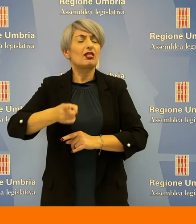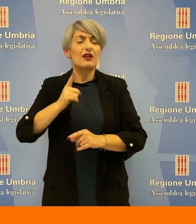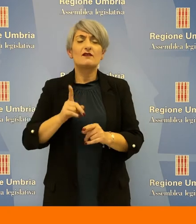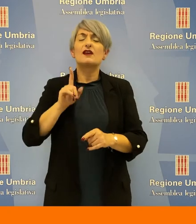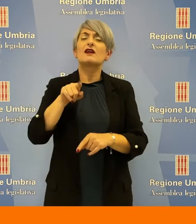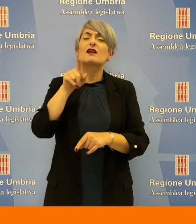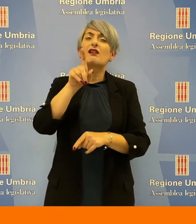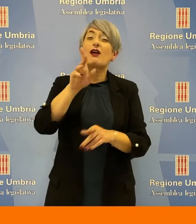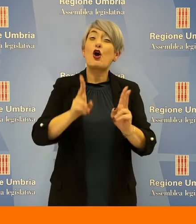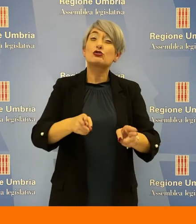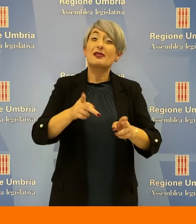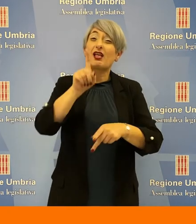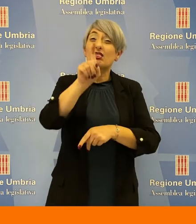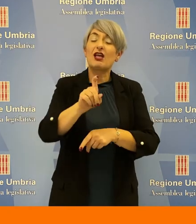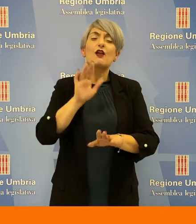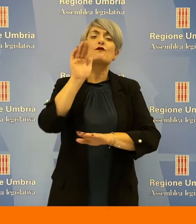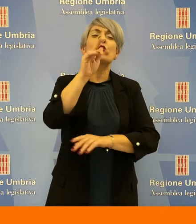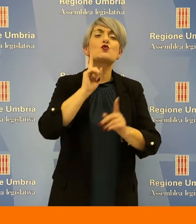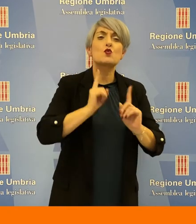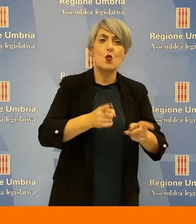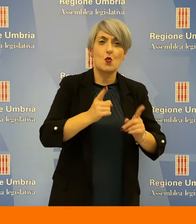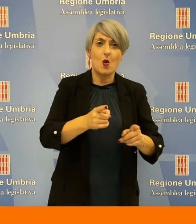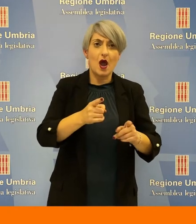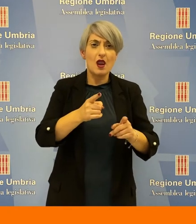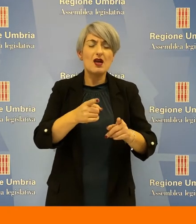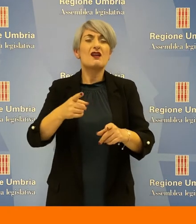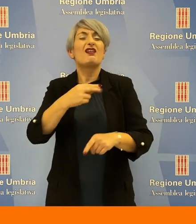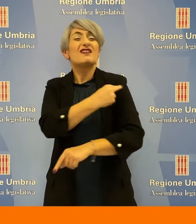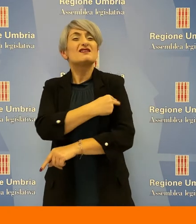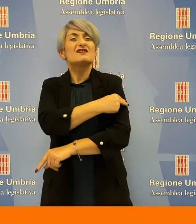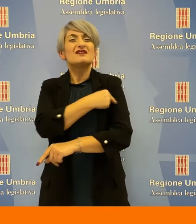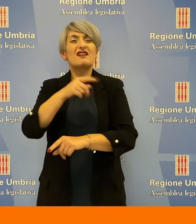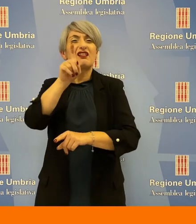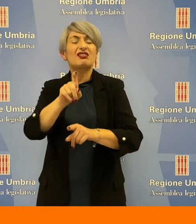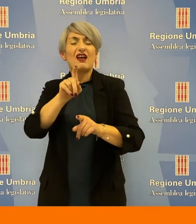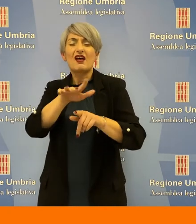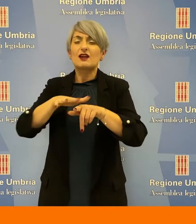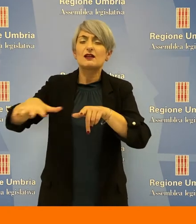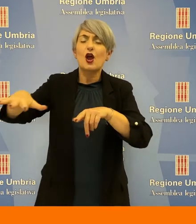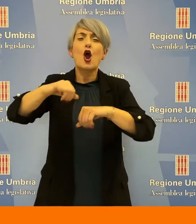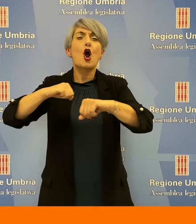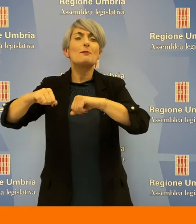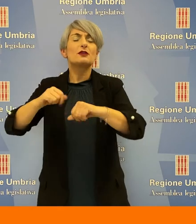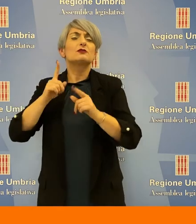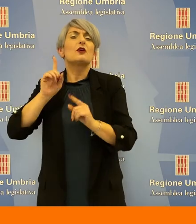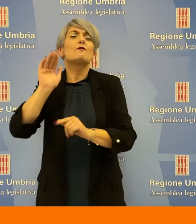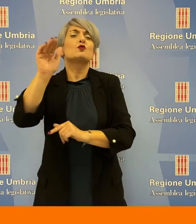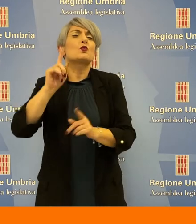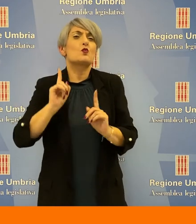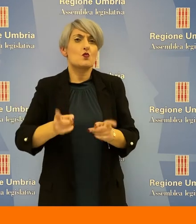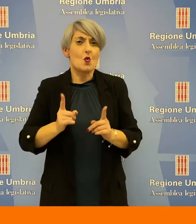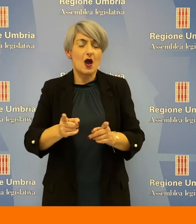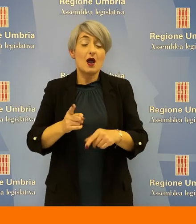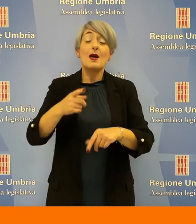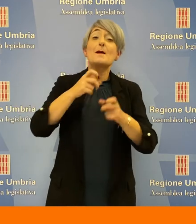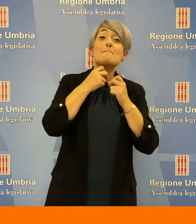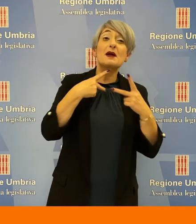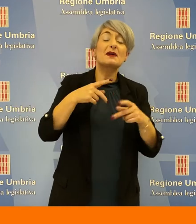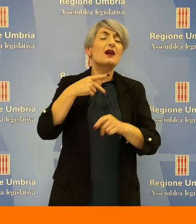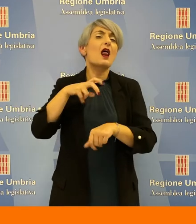quello dell'intera sanità del comprensorio ternano. Per Paparelli e Bori è necessario realizzare un nuovo ospedale a Terni e di